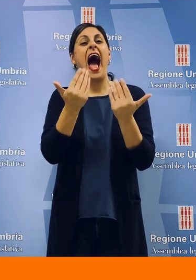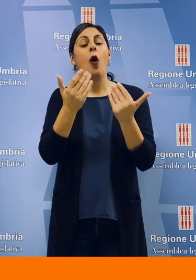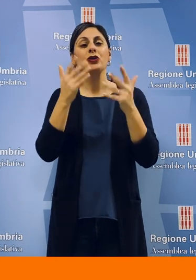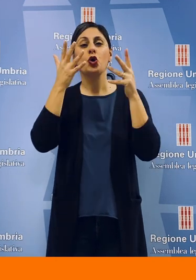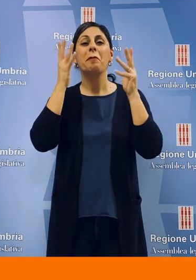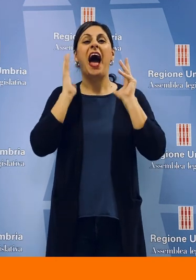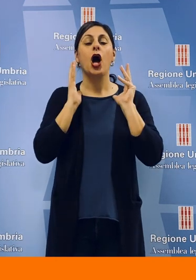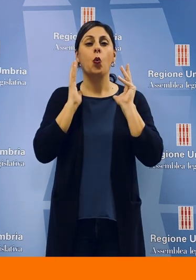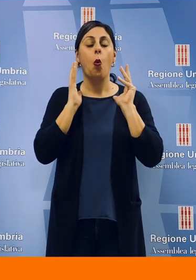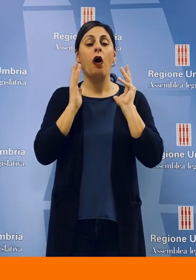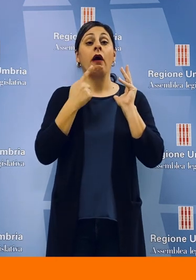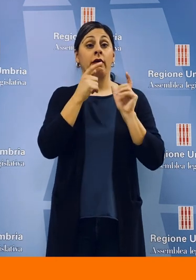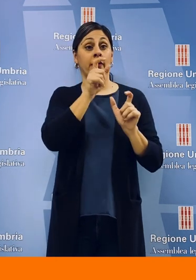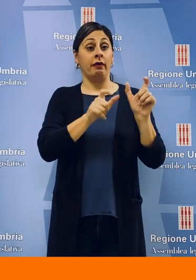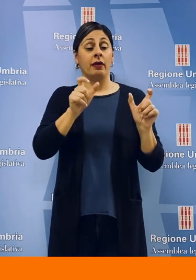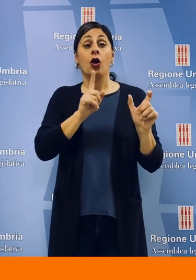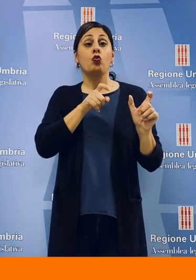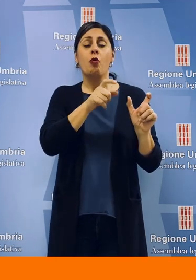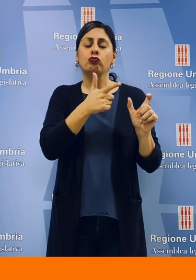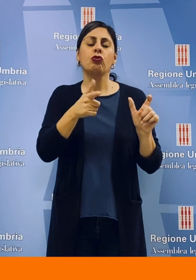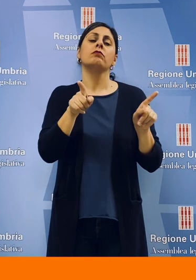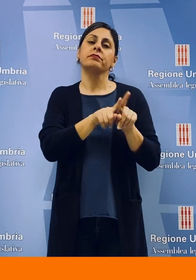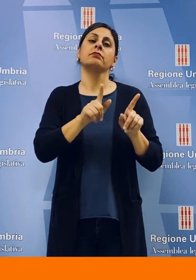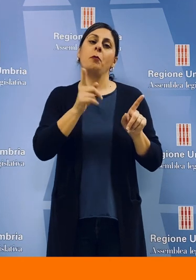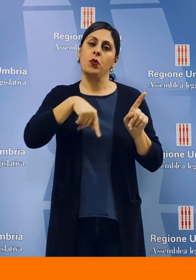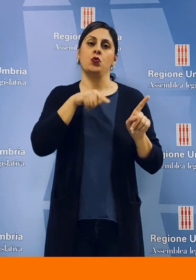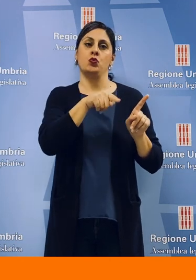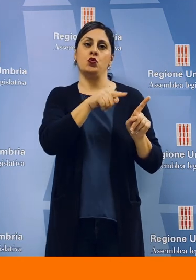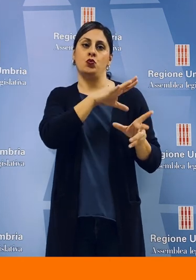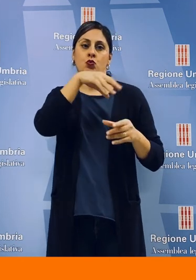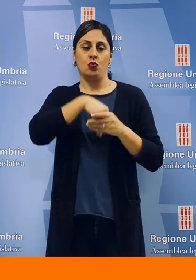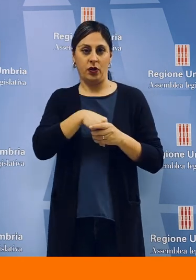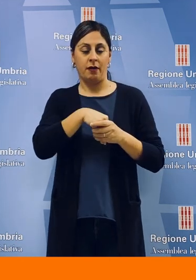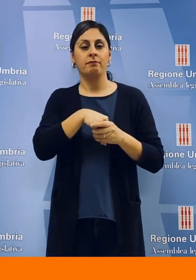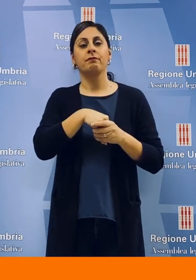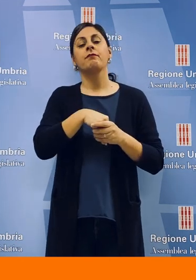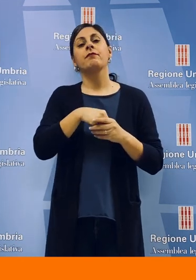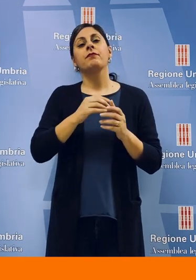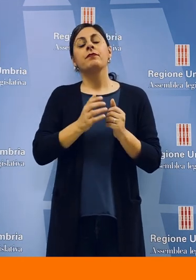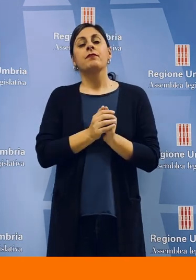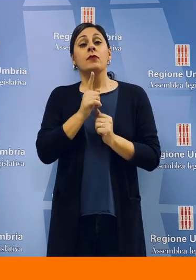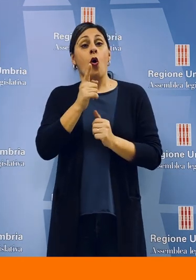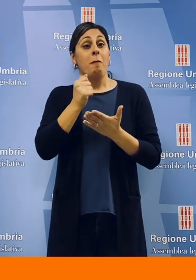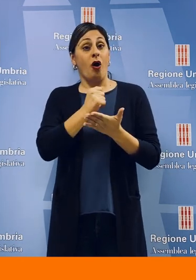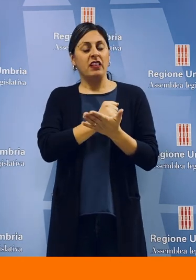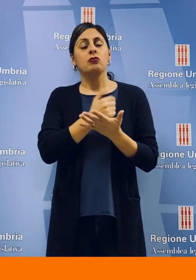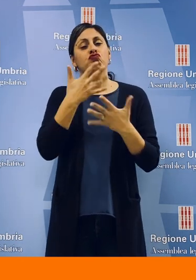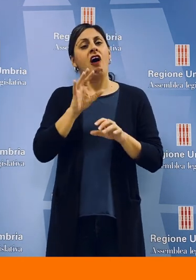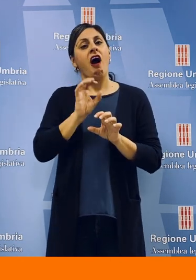'estensione del contributo per le spese di acquisto delle parrucche anche ai soggetti non affetti da patologie